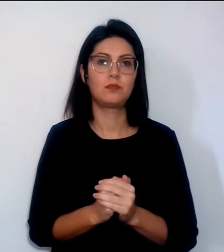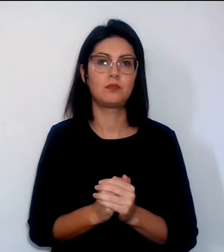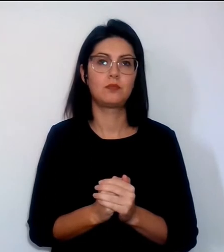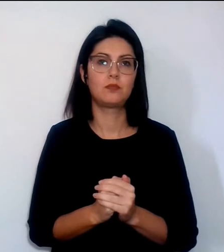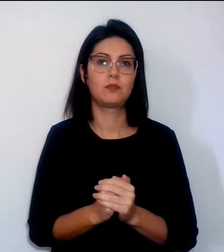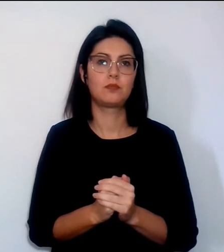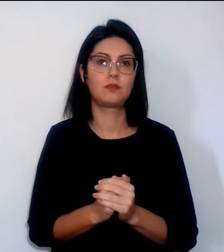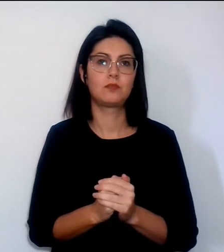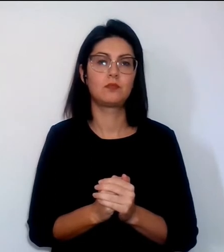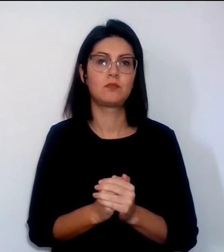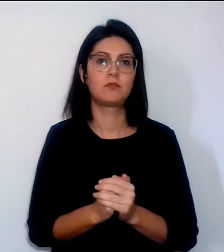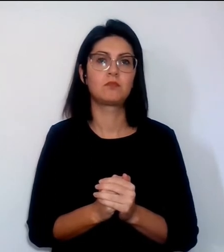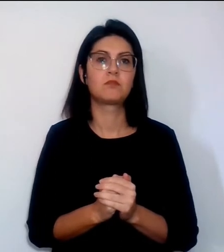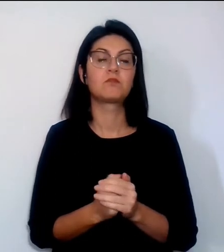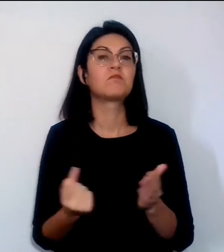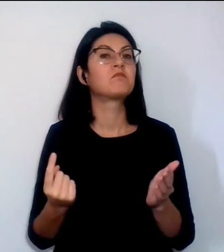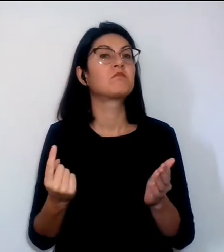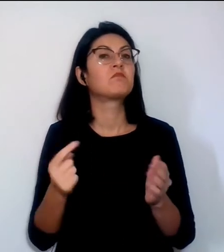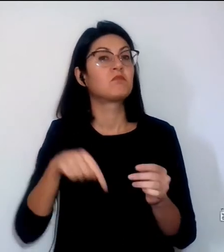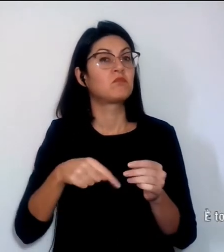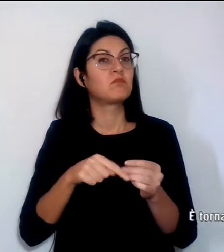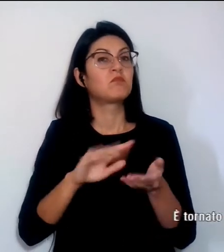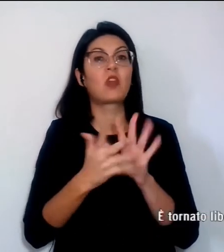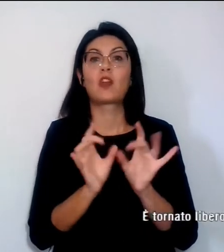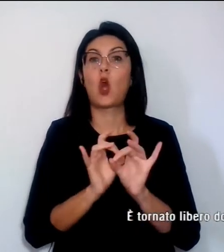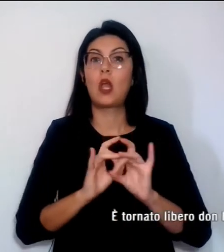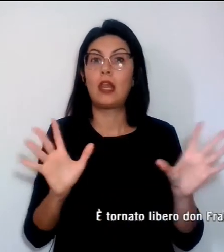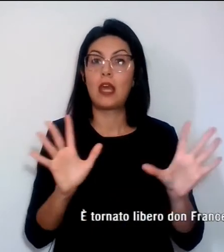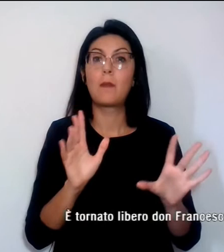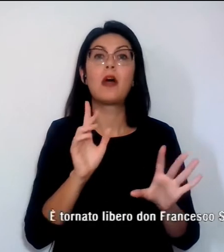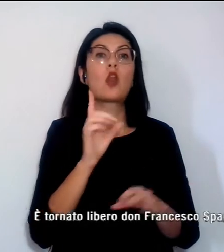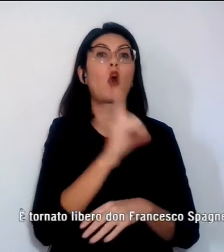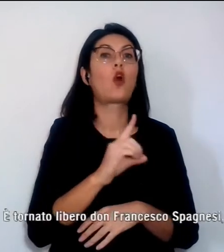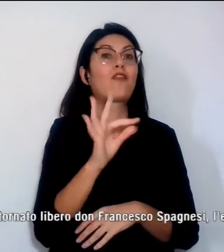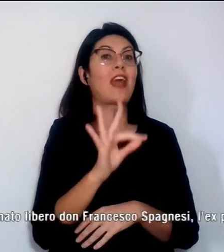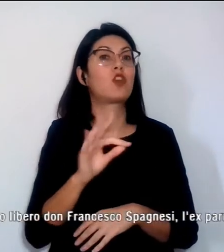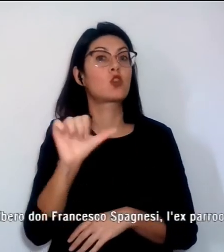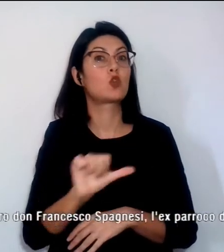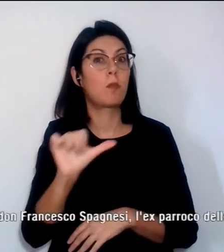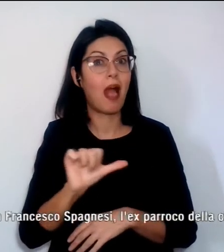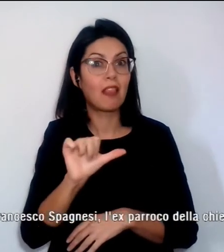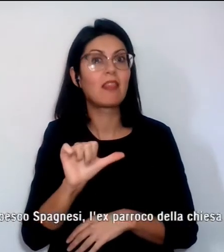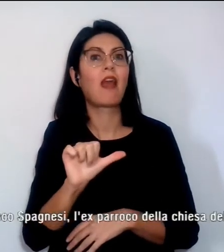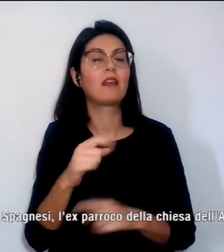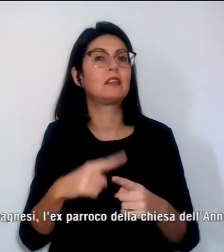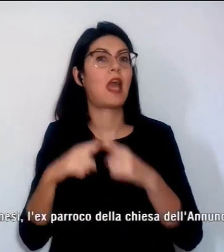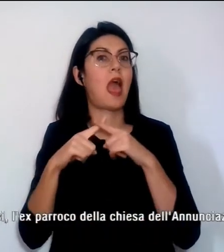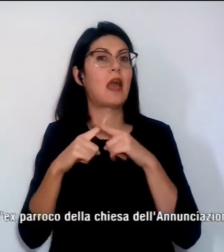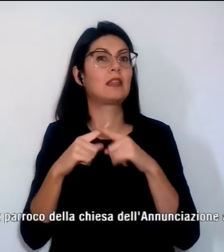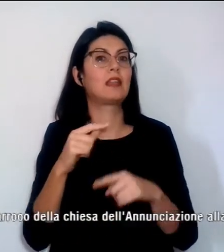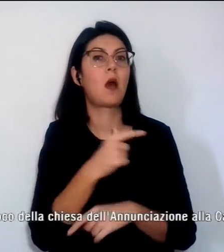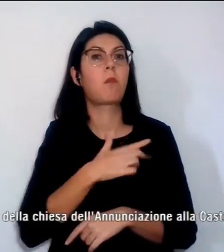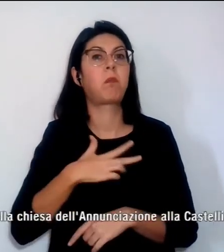E' tornato libero Don Francesco Spagnesi, l'ex parroco della Chiesa dell'Annunciazione alla